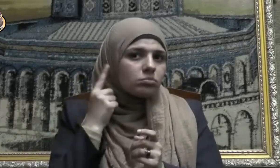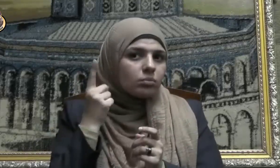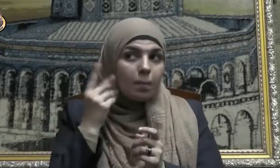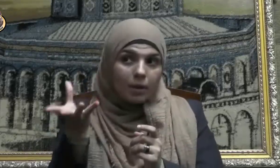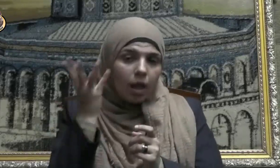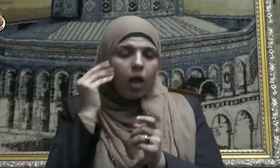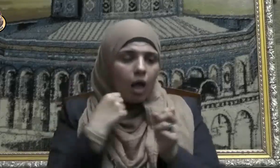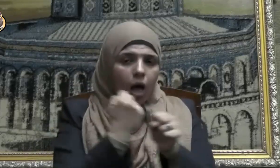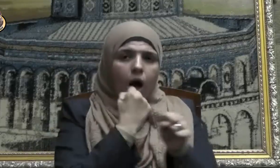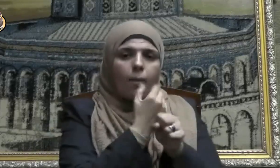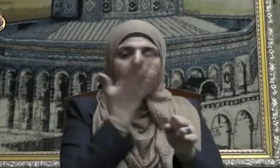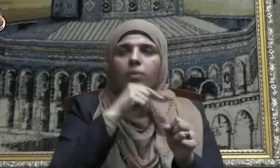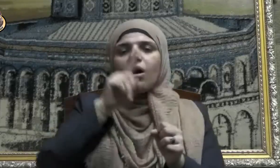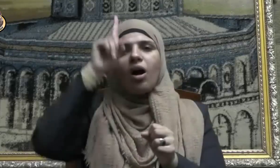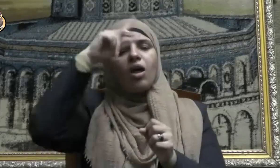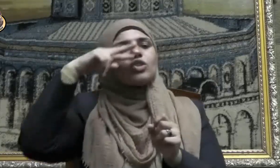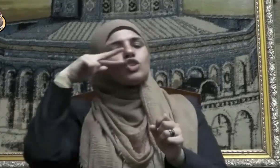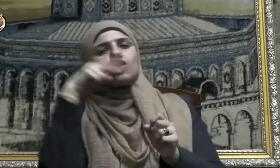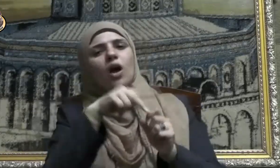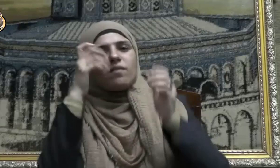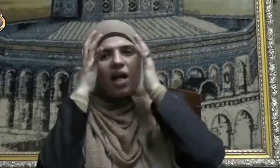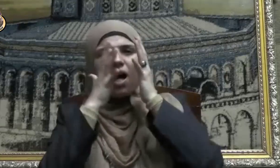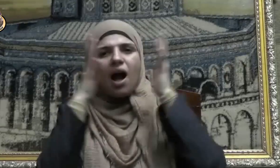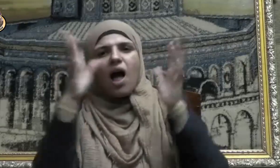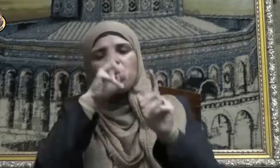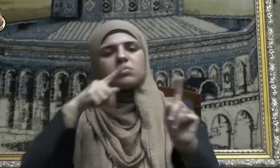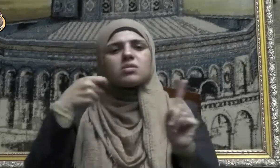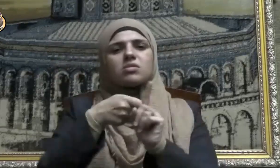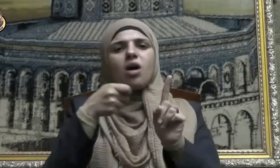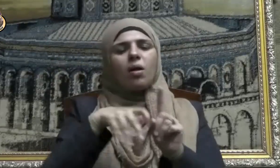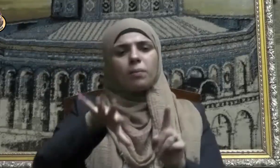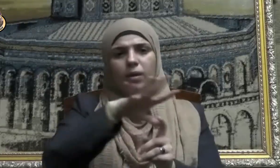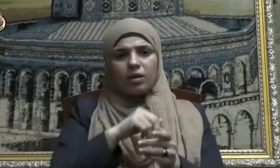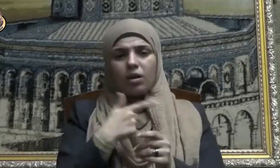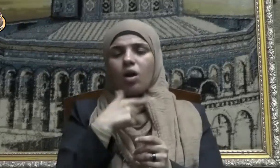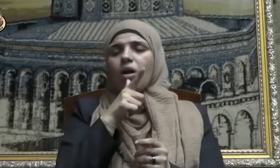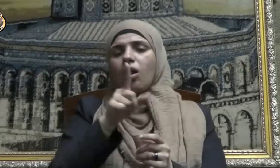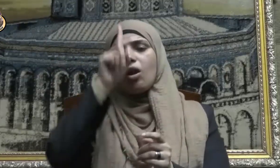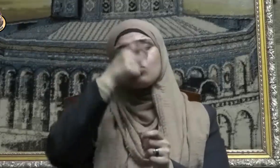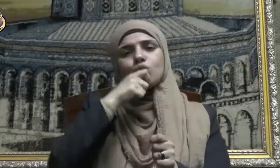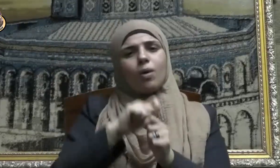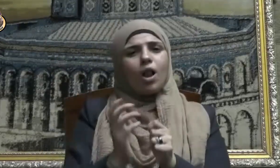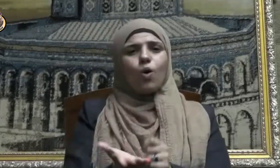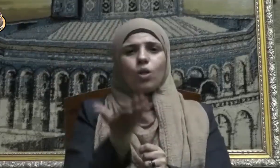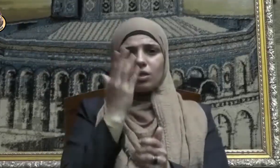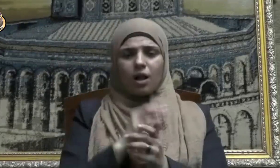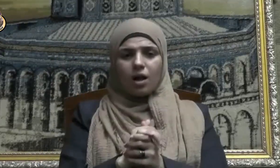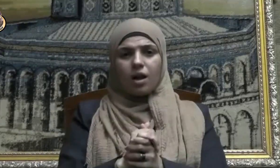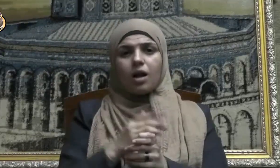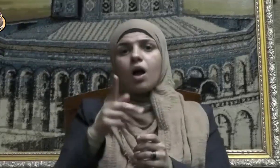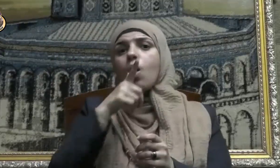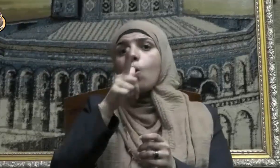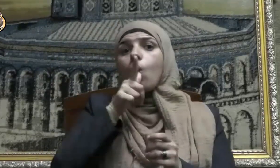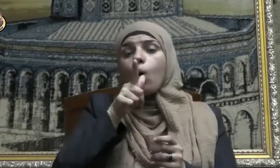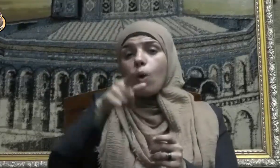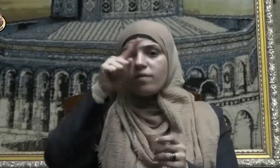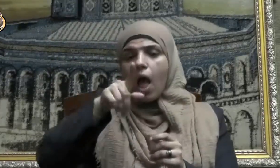والله عليم بالظالمين ويقول سبحانه وقالوا لا تنفروا في الحر